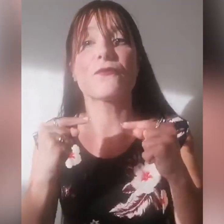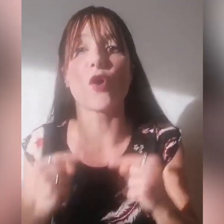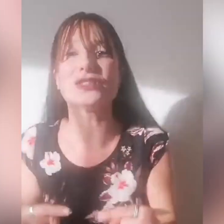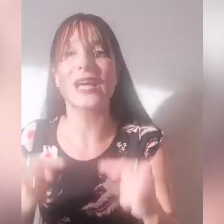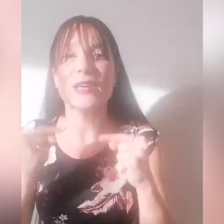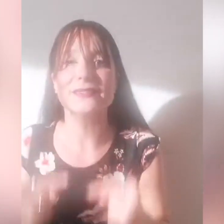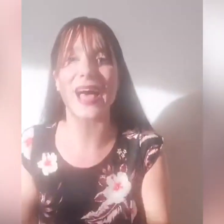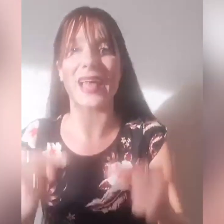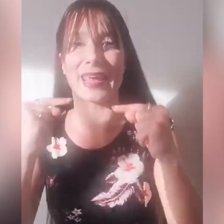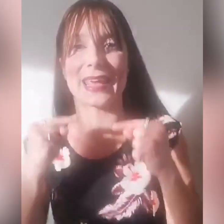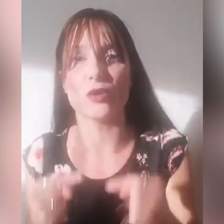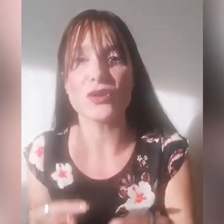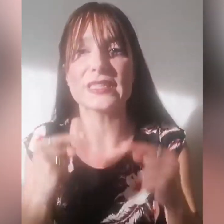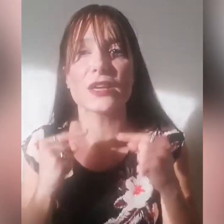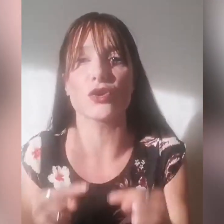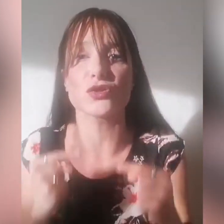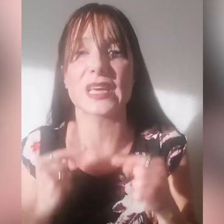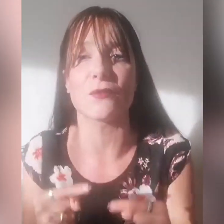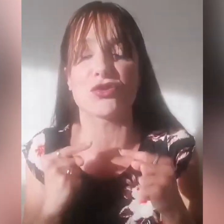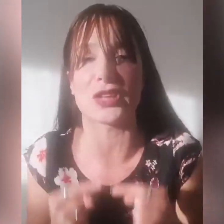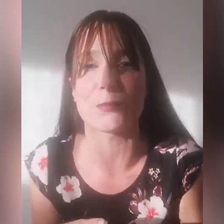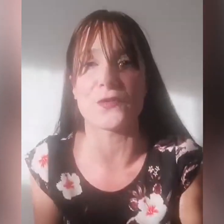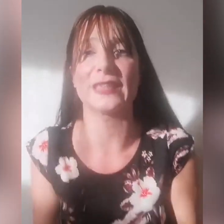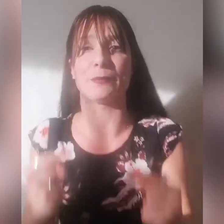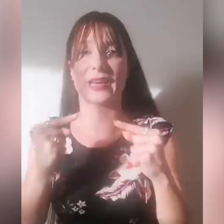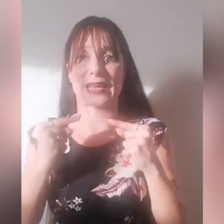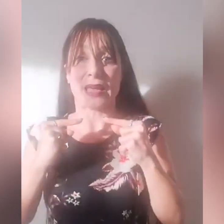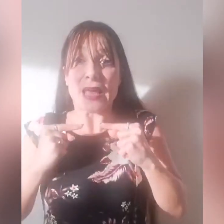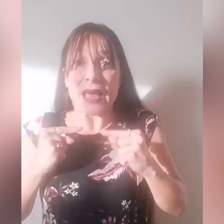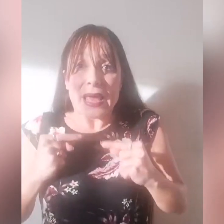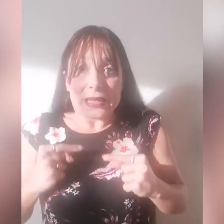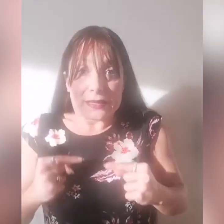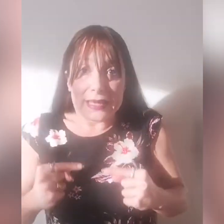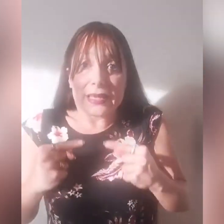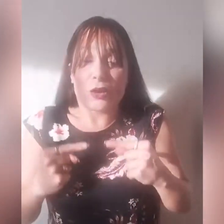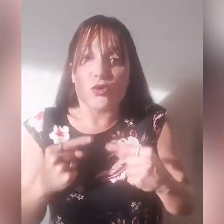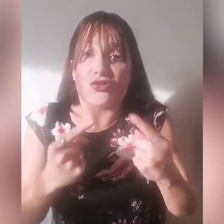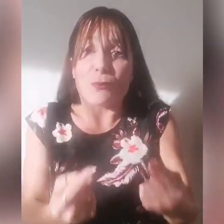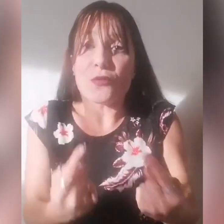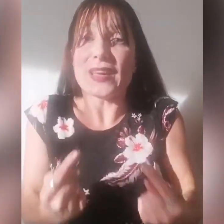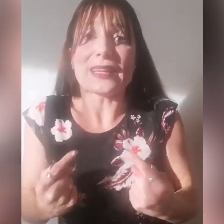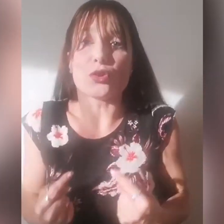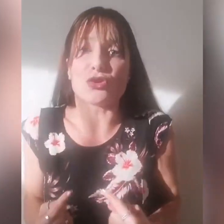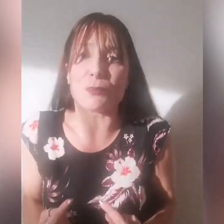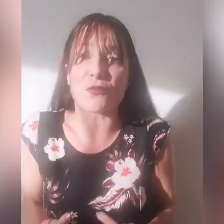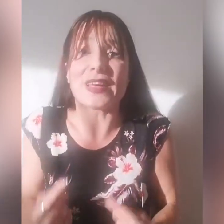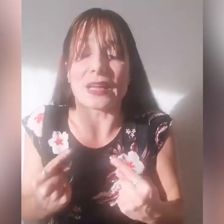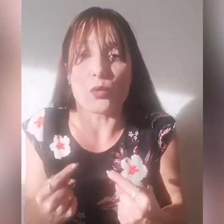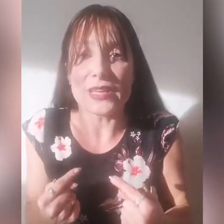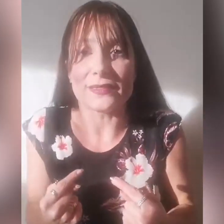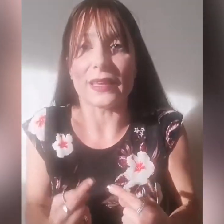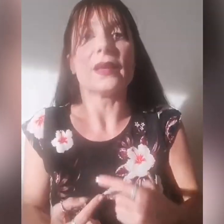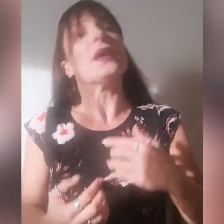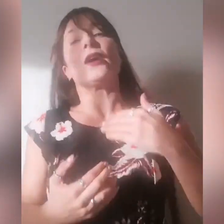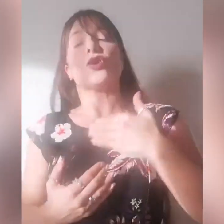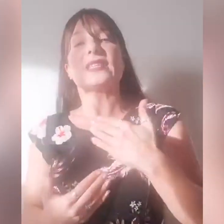fondamentale che noi si riconosca la voce dei profeti, perché chi riconosce il profeta ha dono di profeta, quindi cosa